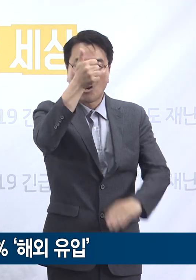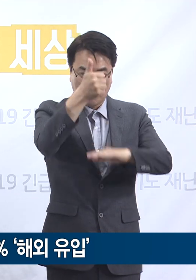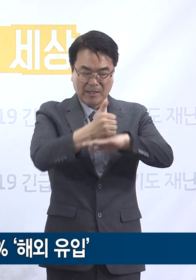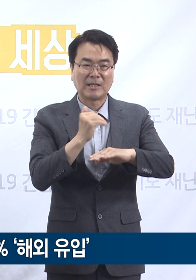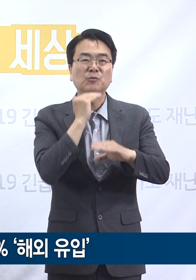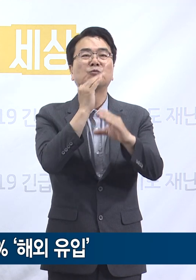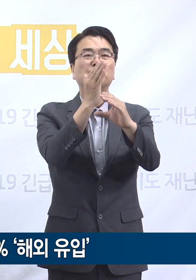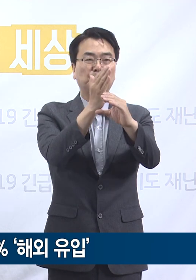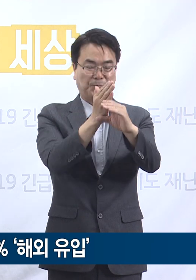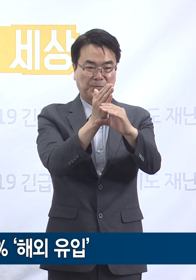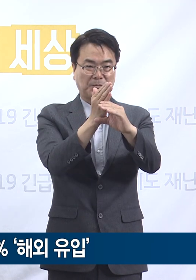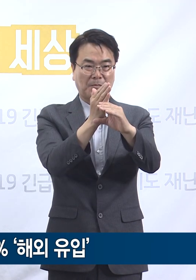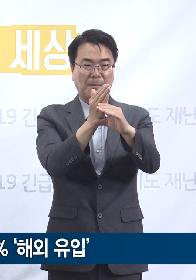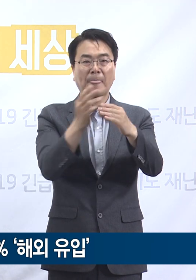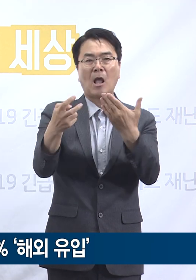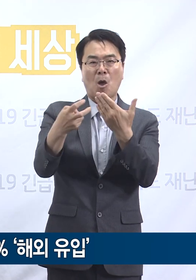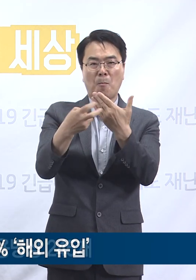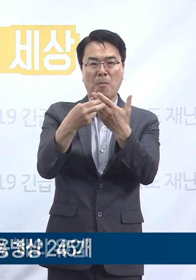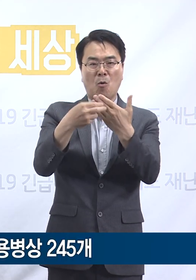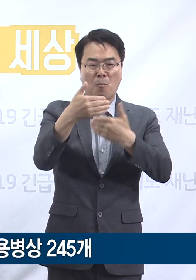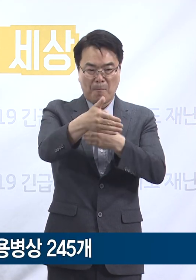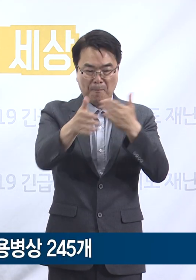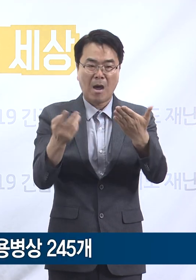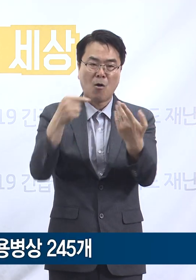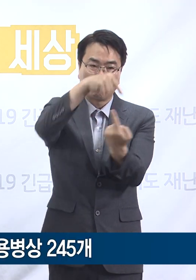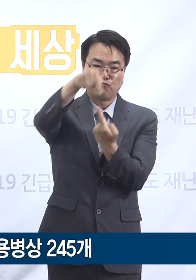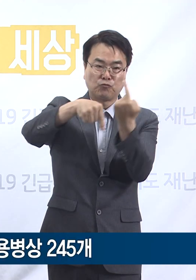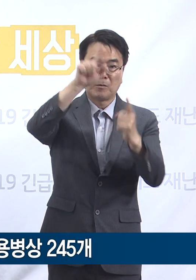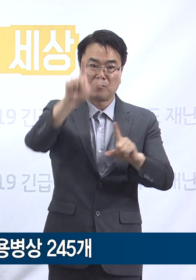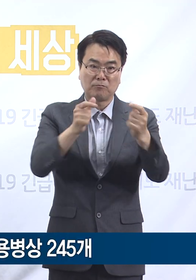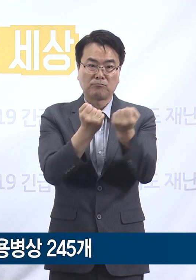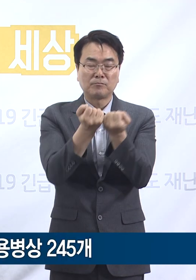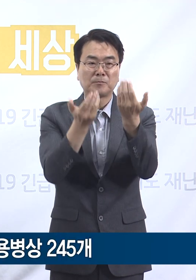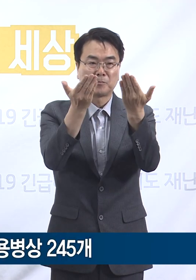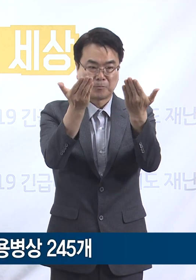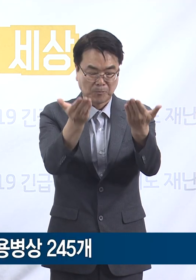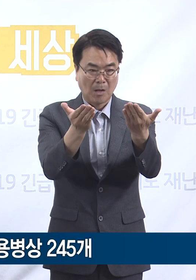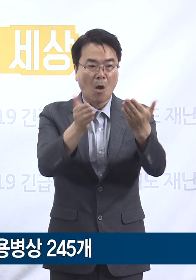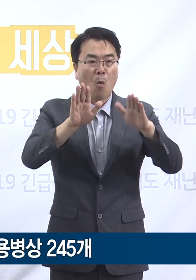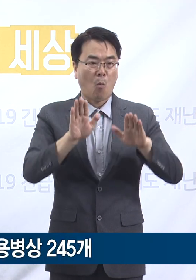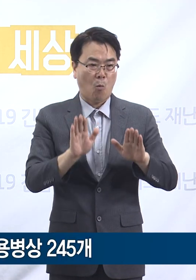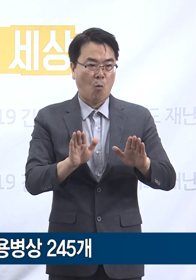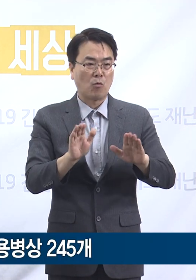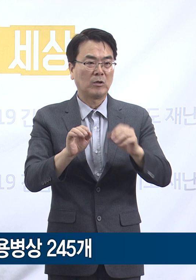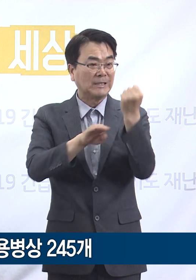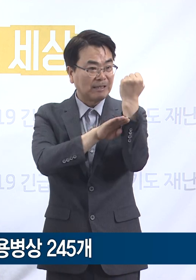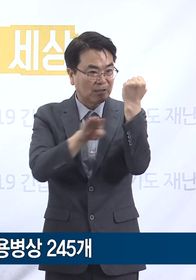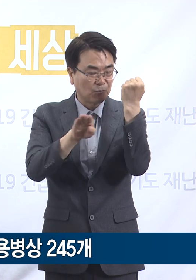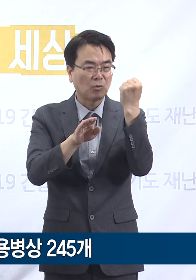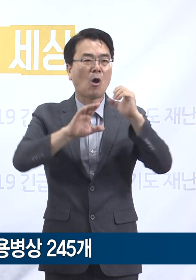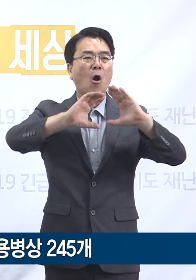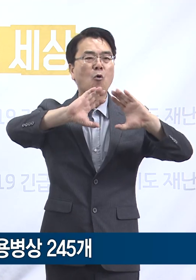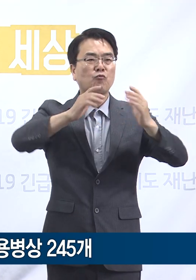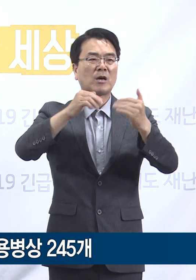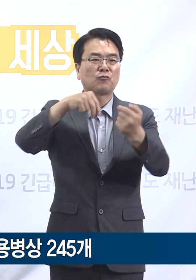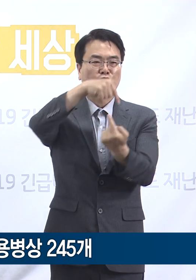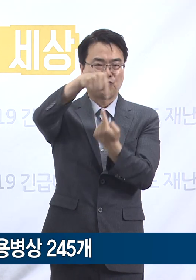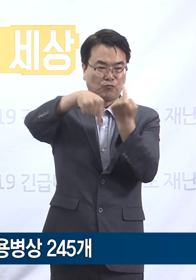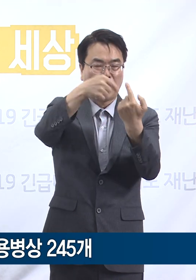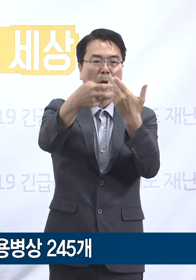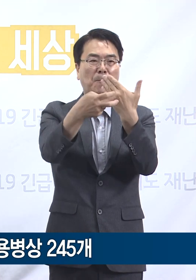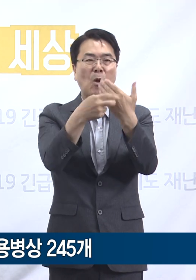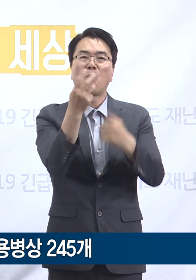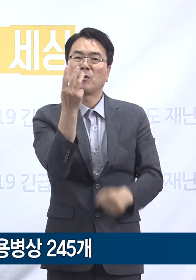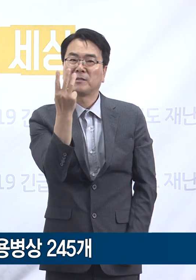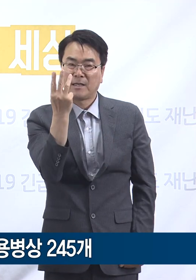경기도 병상 운영 현황입니다. 6월 8일 0시 기준 경기도는 국가지정 입원치료 병상 운영병원